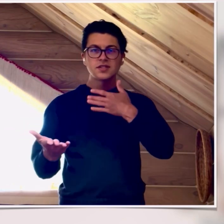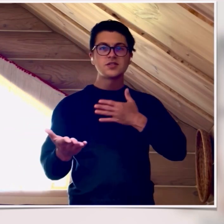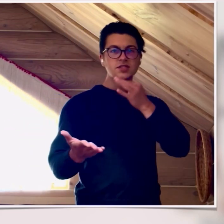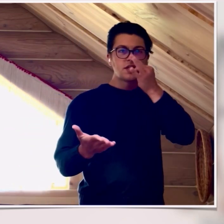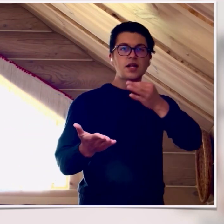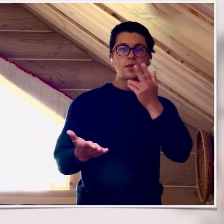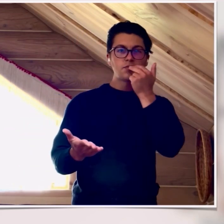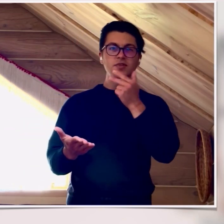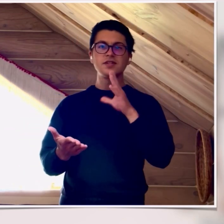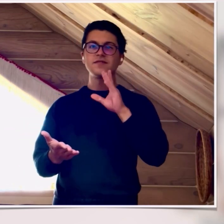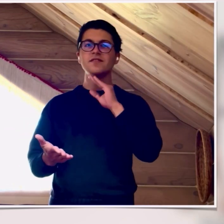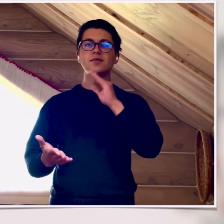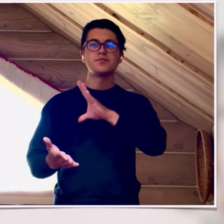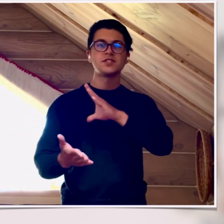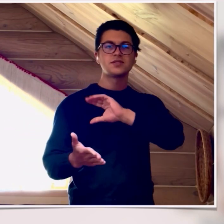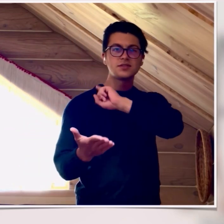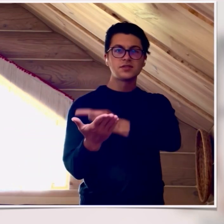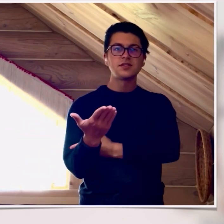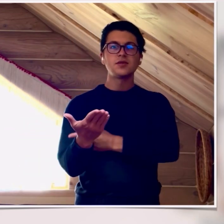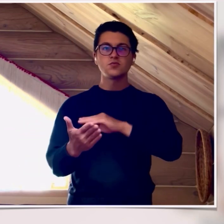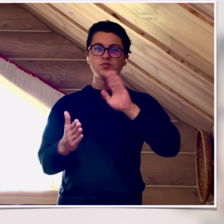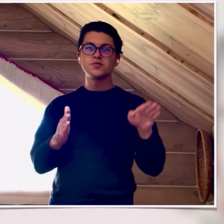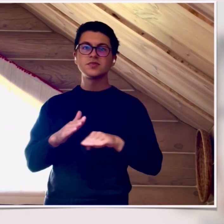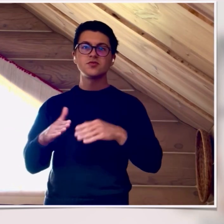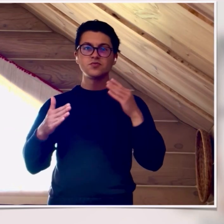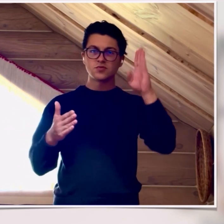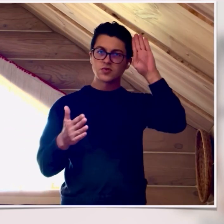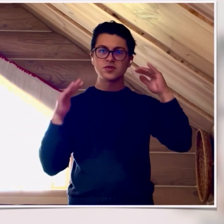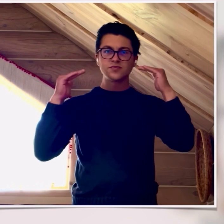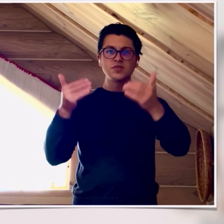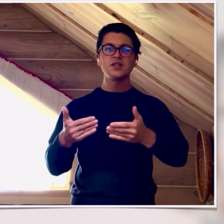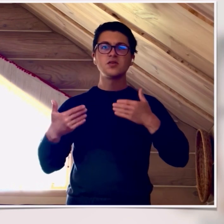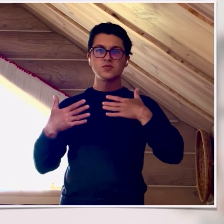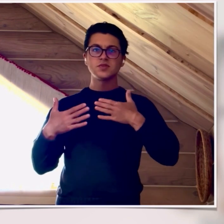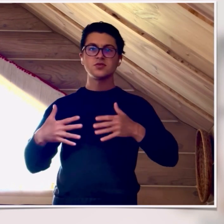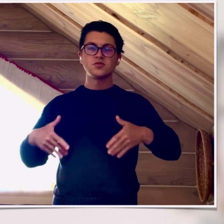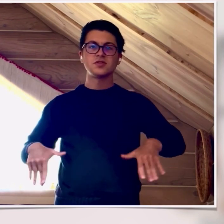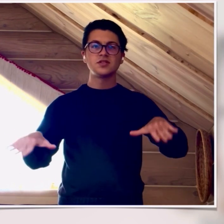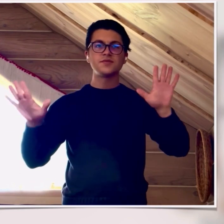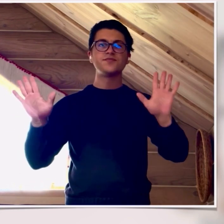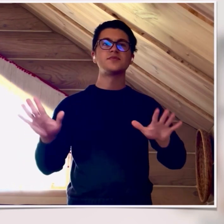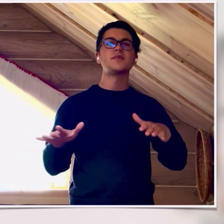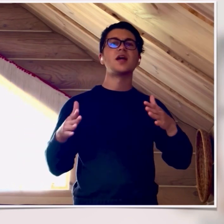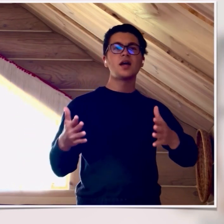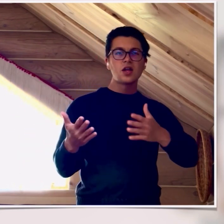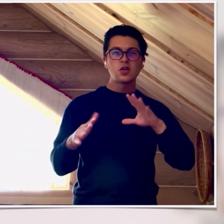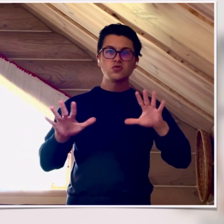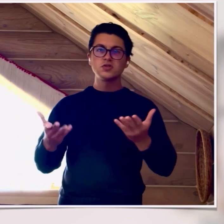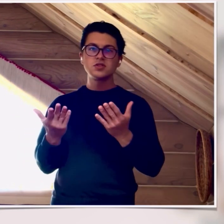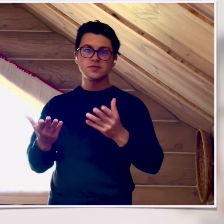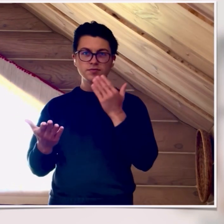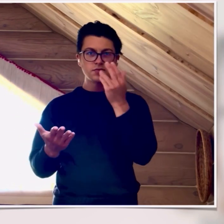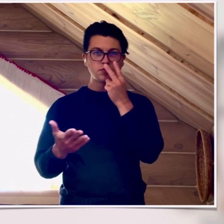Однажды кто-то мне скажет, малая, хватит быть сильной Я спрячусь за его спиной, а за моим вырастут крылья Однажды мы